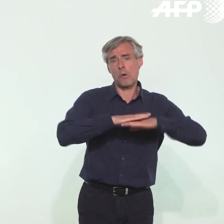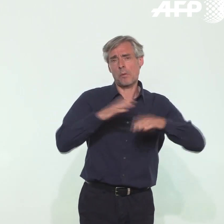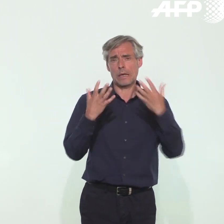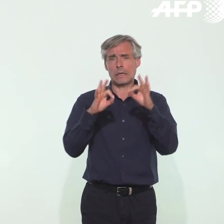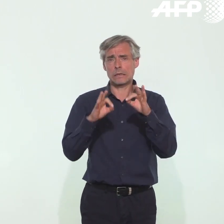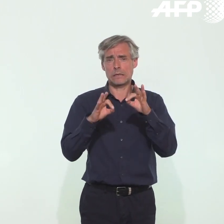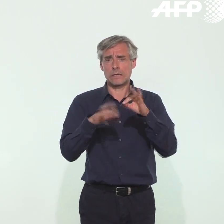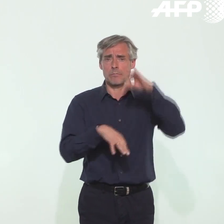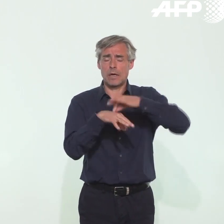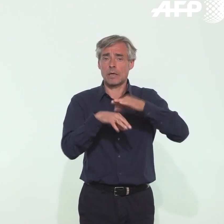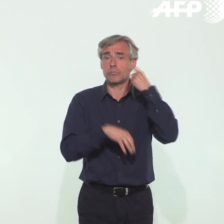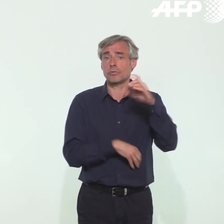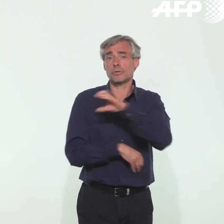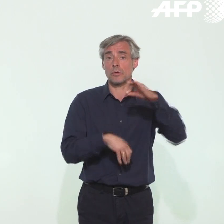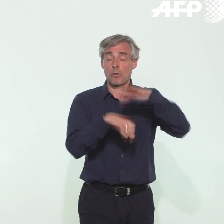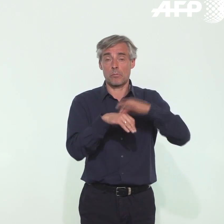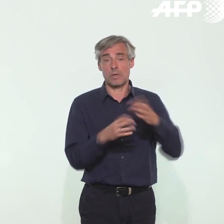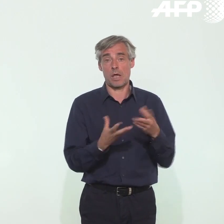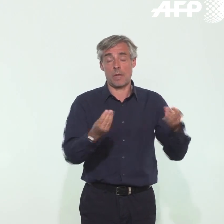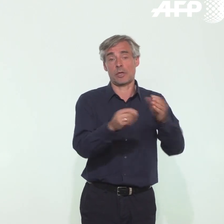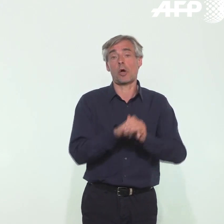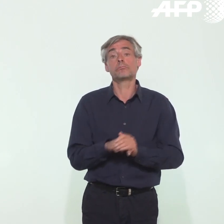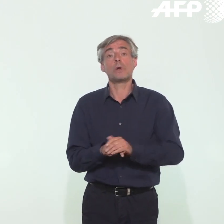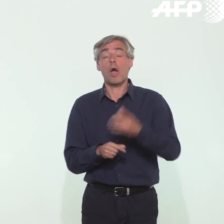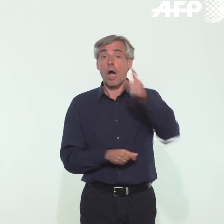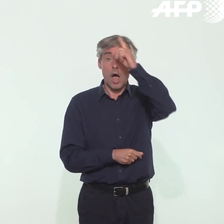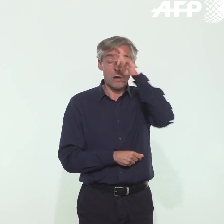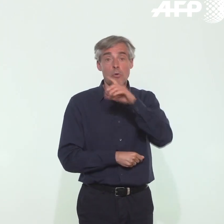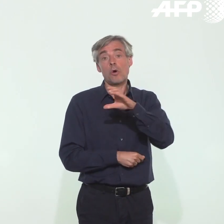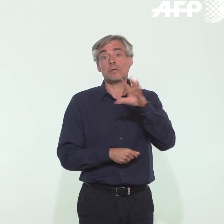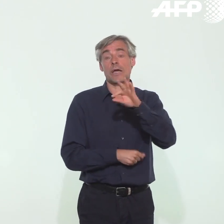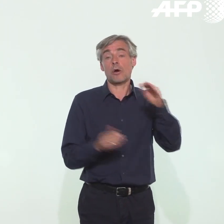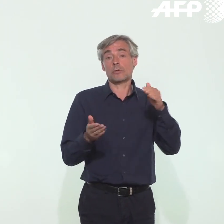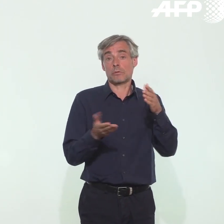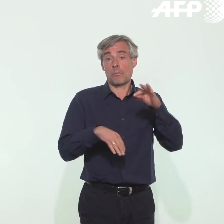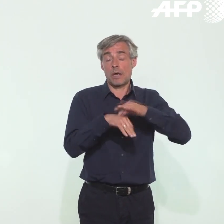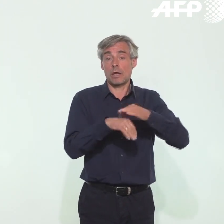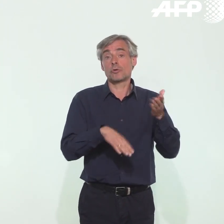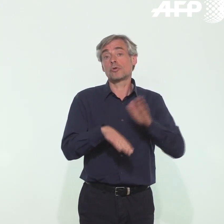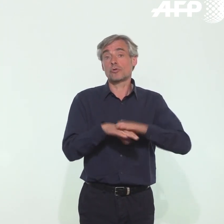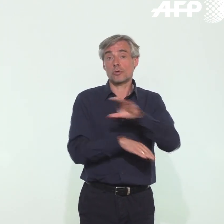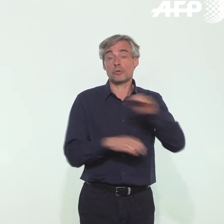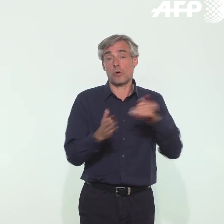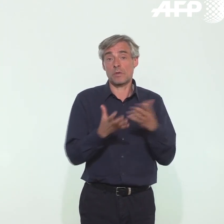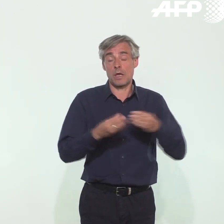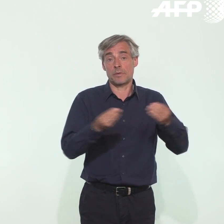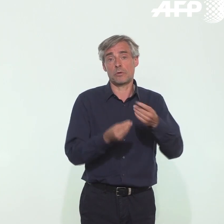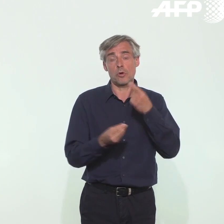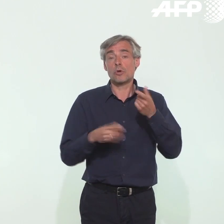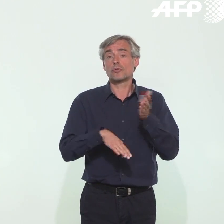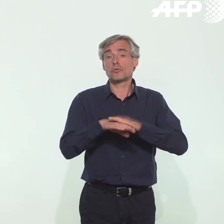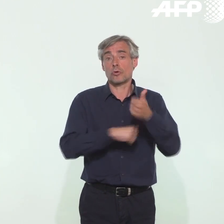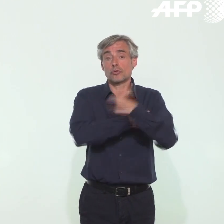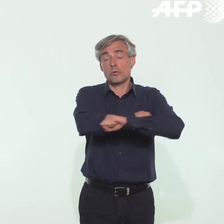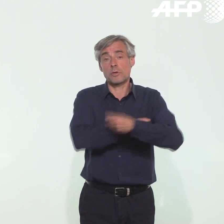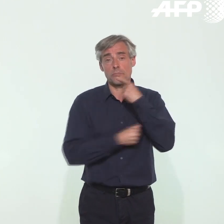pour 100 000 habitants. Les Allemands sont à 50 cas pour 100 000 habitants sur une moyenne de 7 jours. sont des chiffres extrêmement identiques, qui sont extrêmement